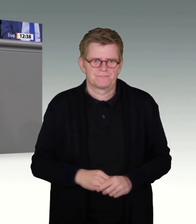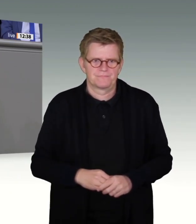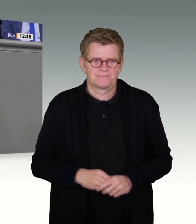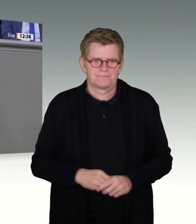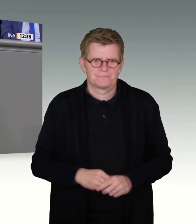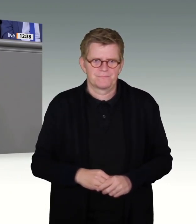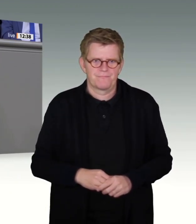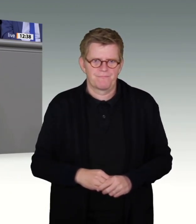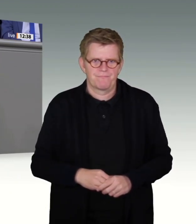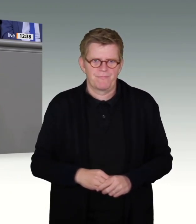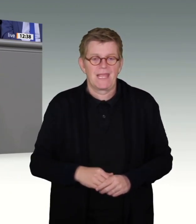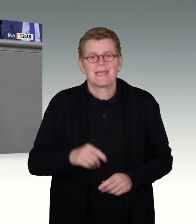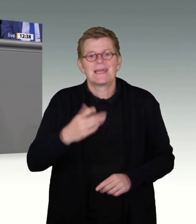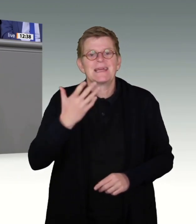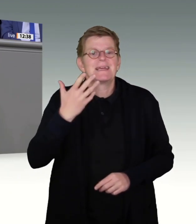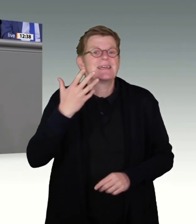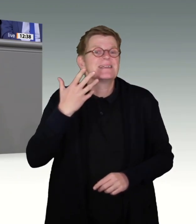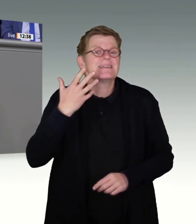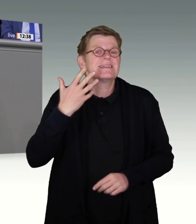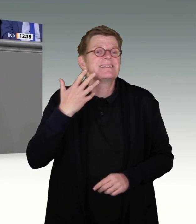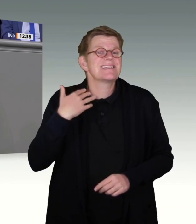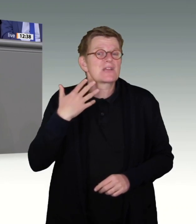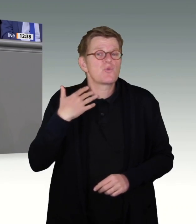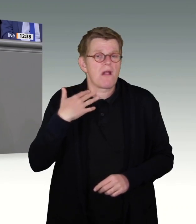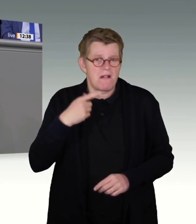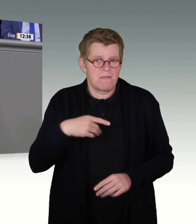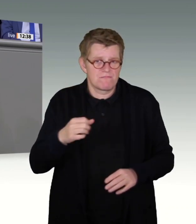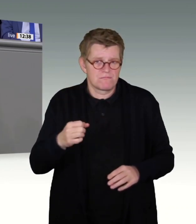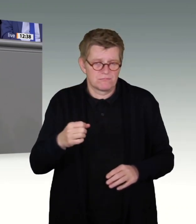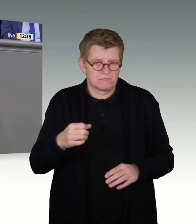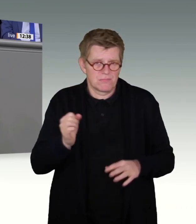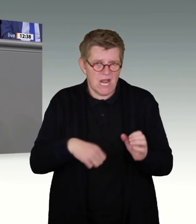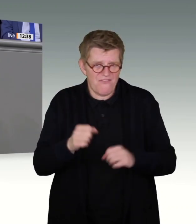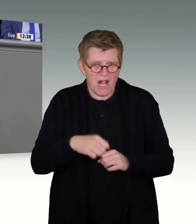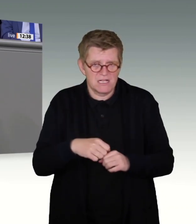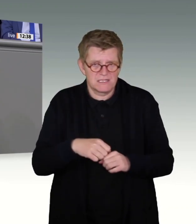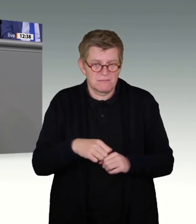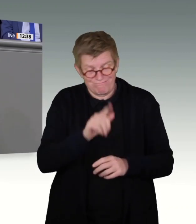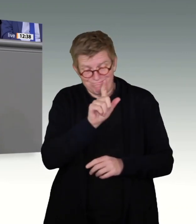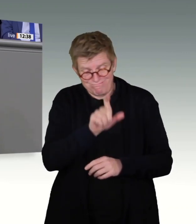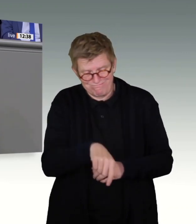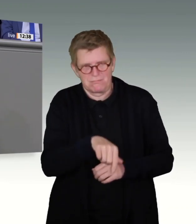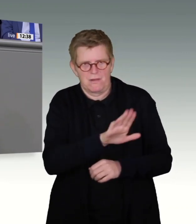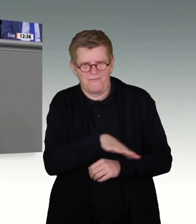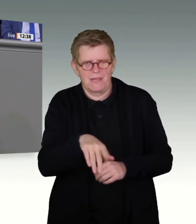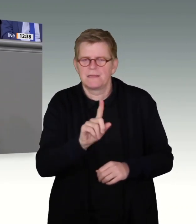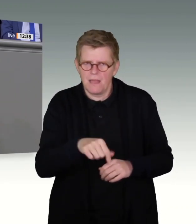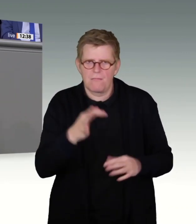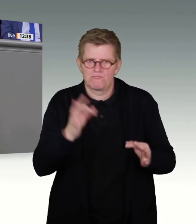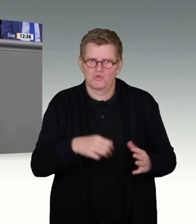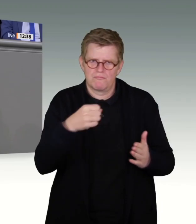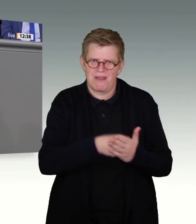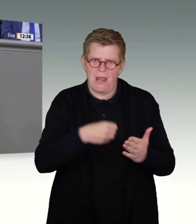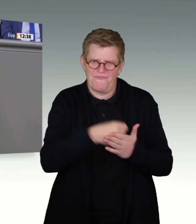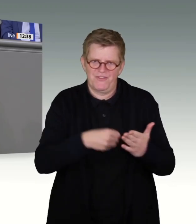müssen wir bekämpfen. Wir brauchen dafür natürlich auch technische Lösungen. Und wir brauchen dafür aber auch eine Stärkung der